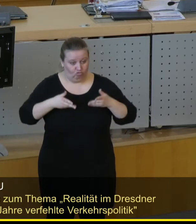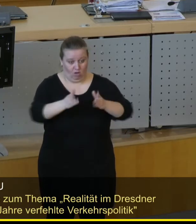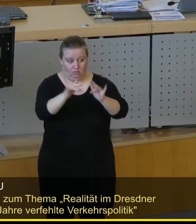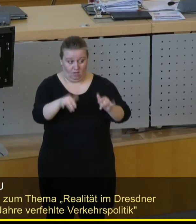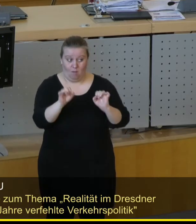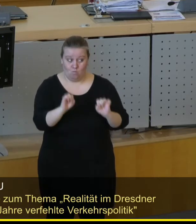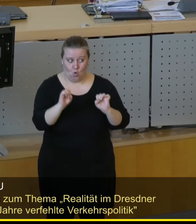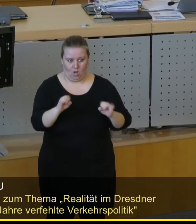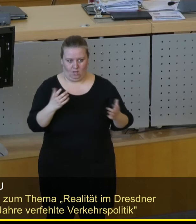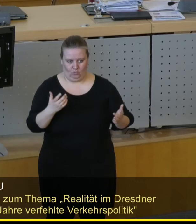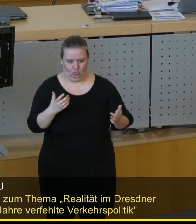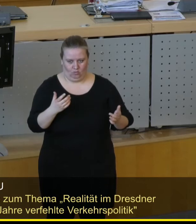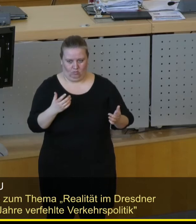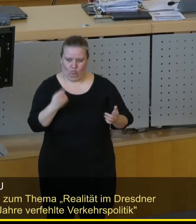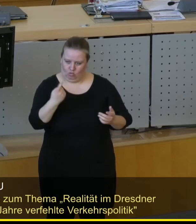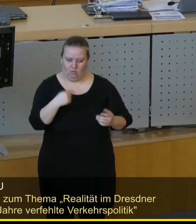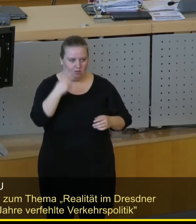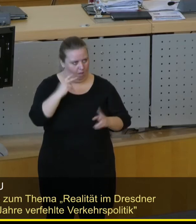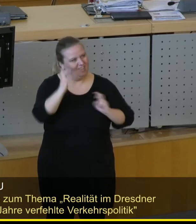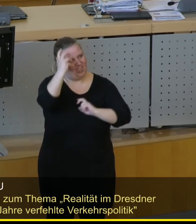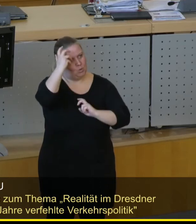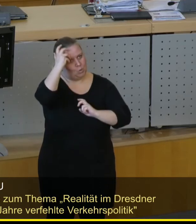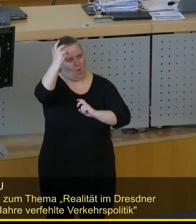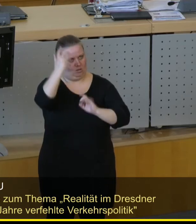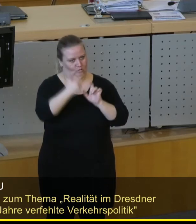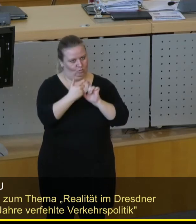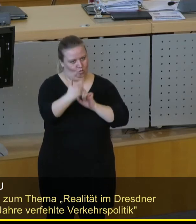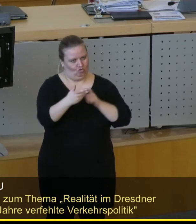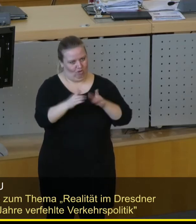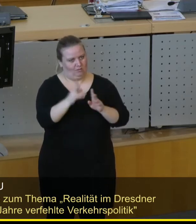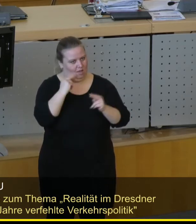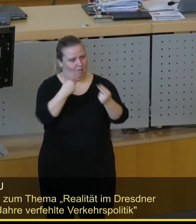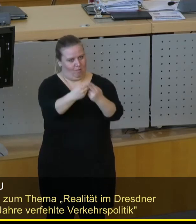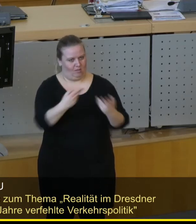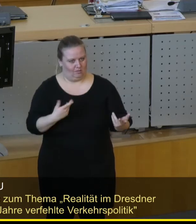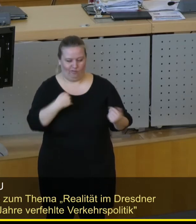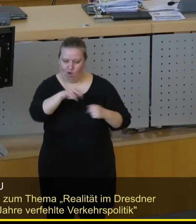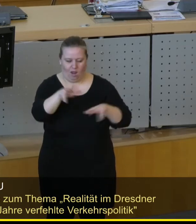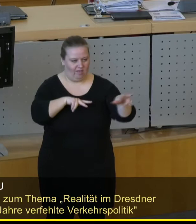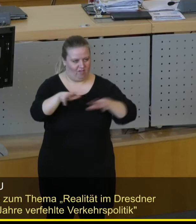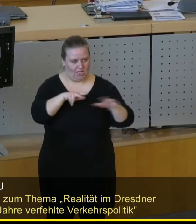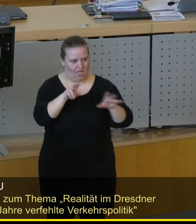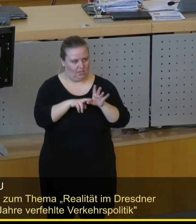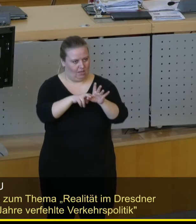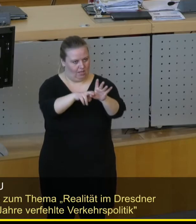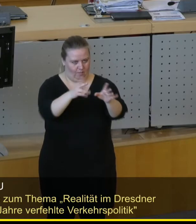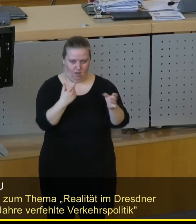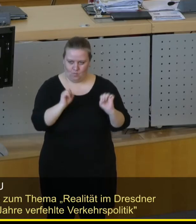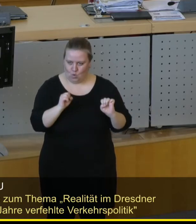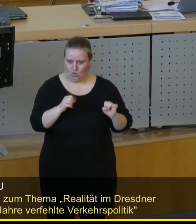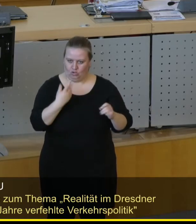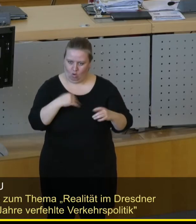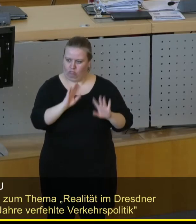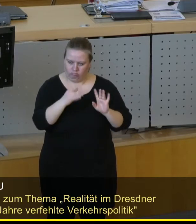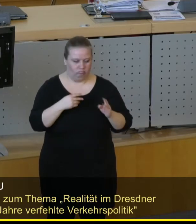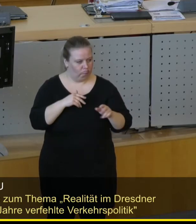haben können, die diesem Namen gerecht wird, die auch für alle Verkehrsteilnehmer sehr gute